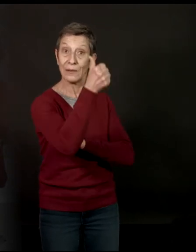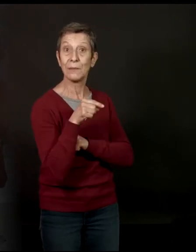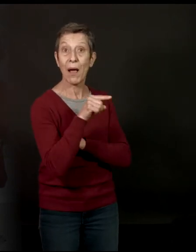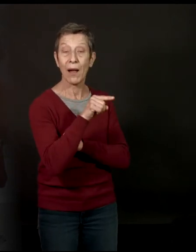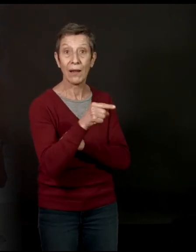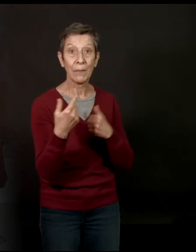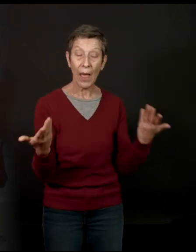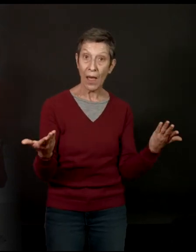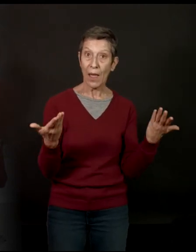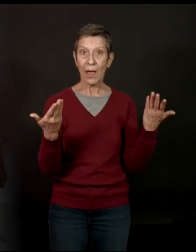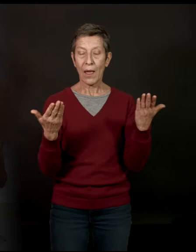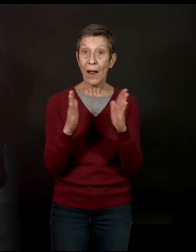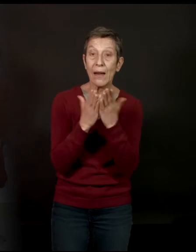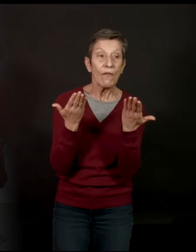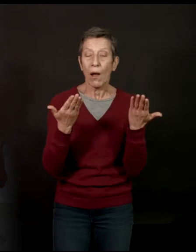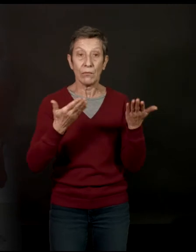réussi à en faire un livre assez polyphonique.